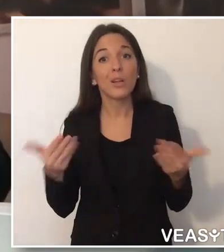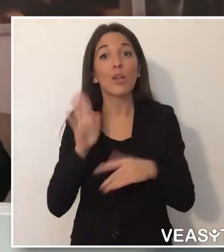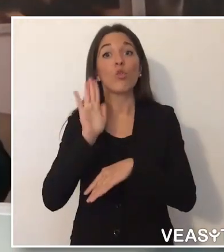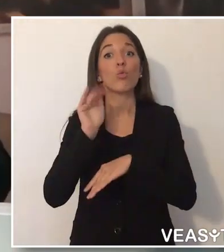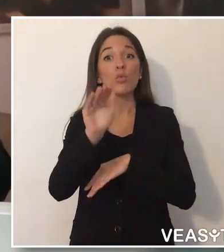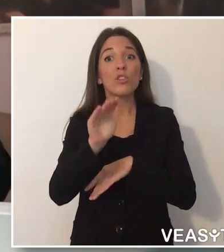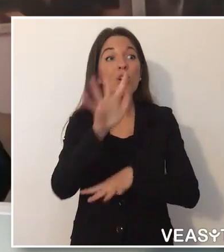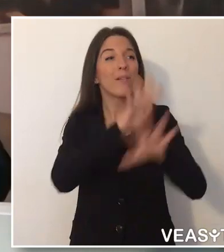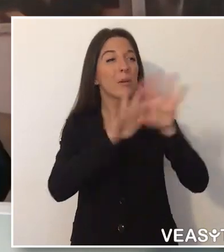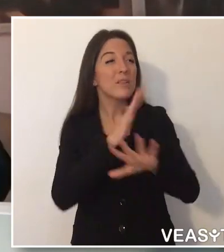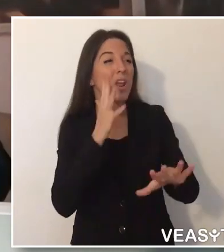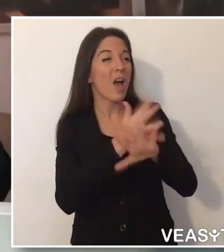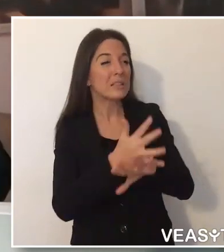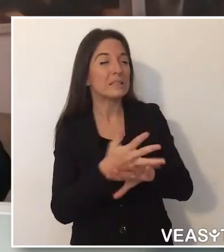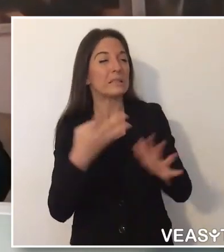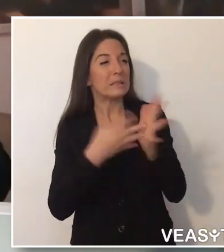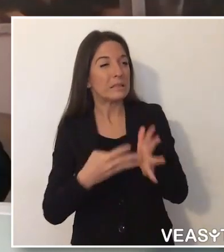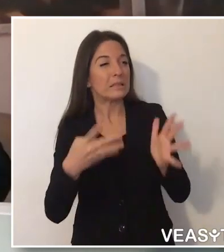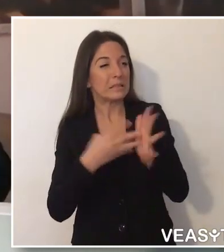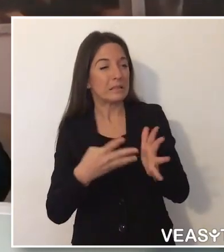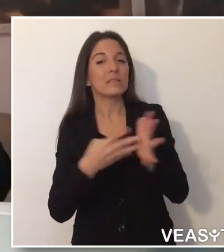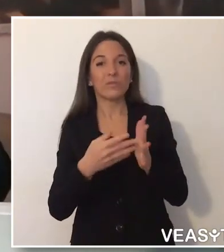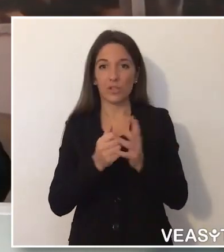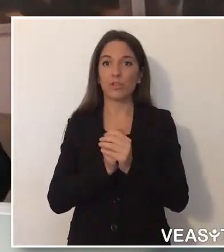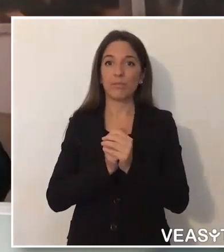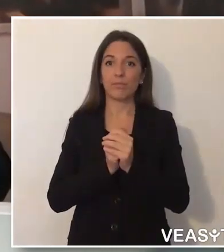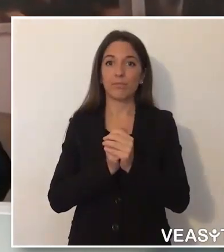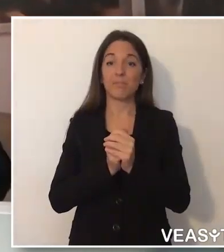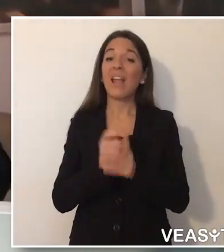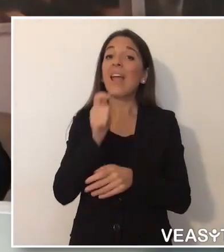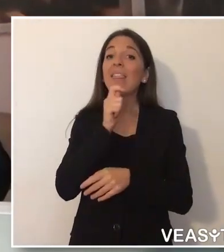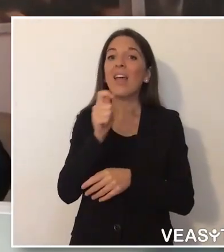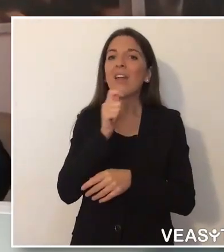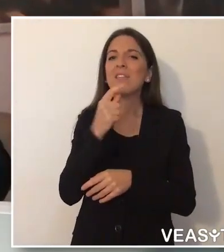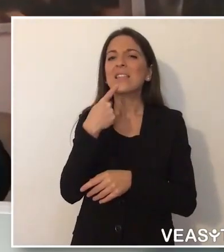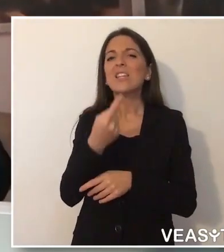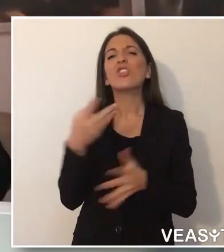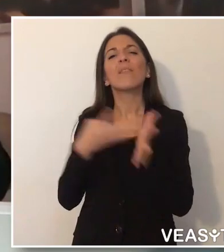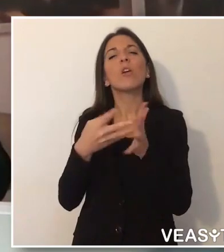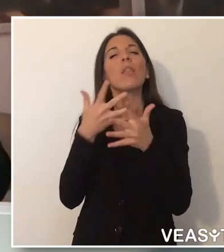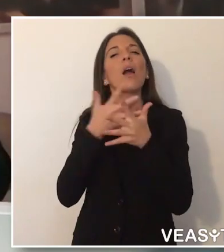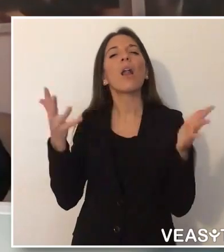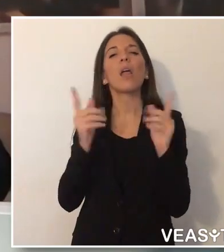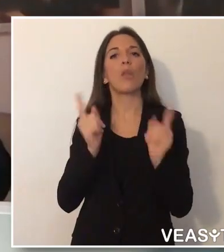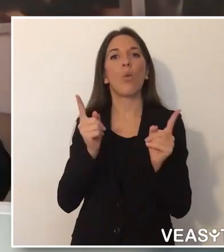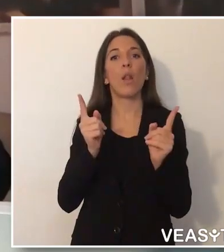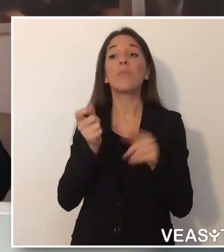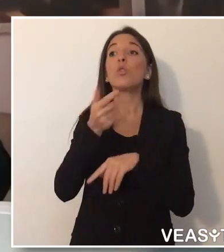per poter affrontare al meglio, al pari di tutti gli italiani, le difficoltà quotidiane nell'accedere alle